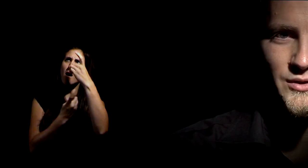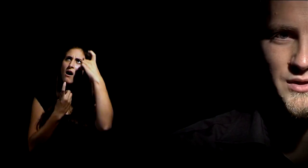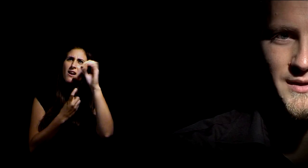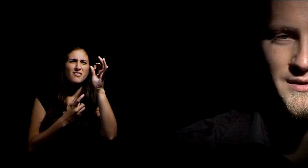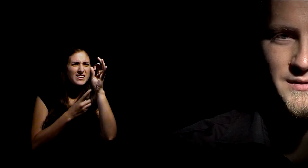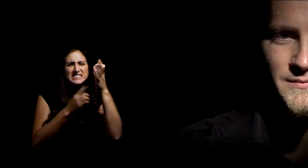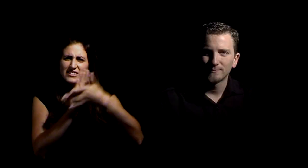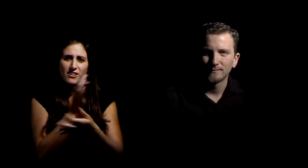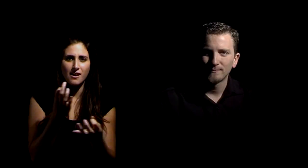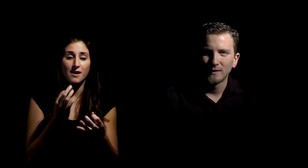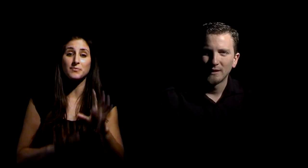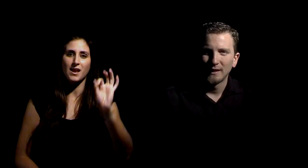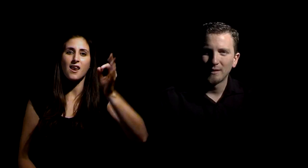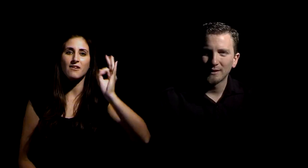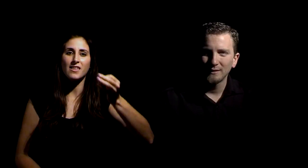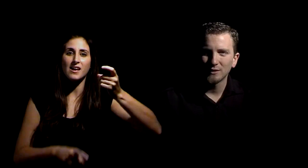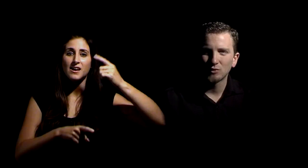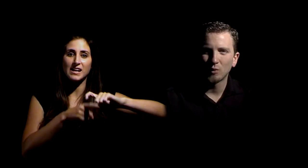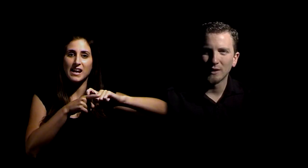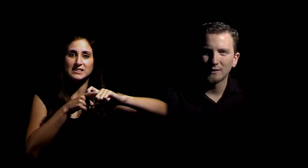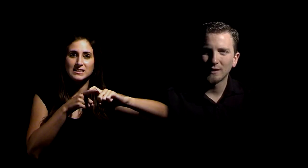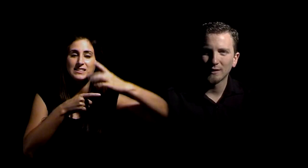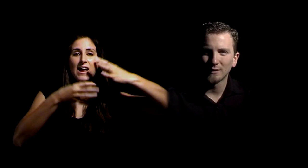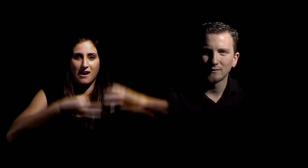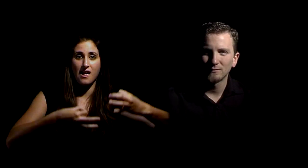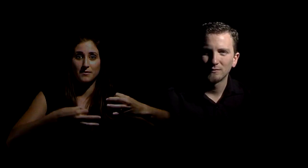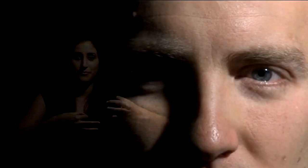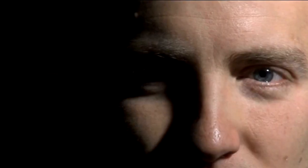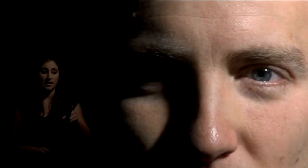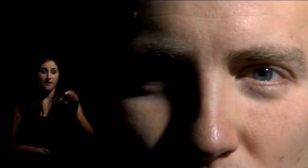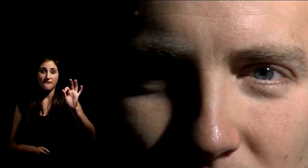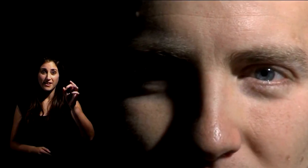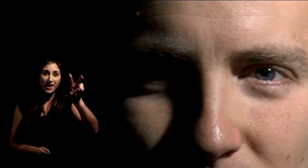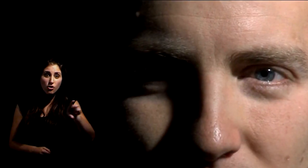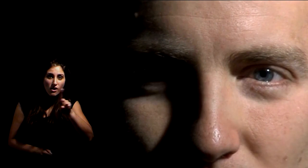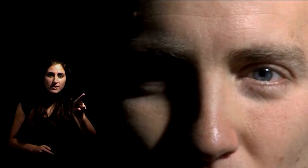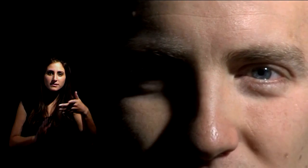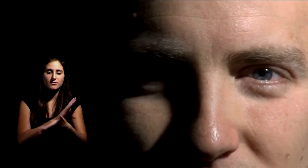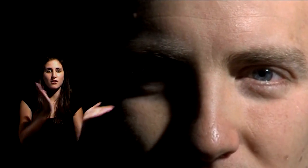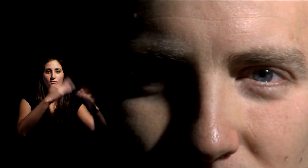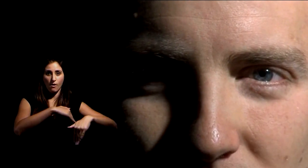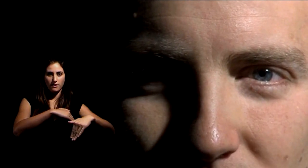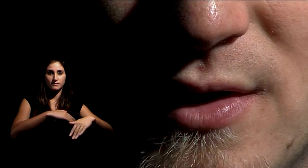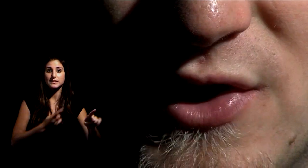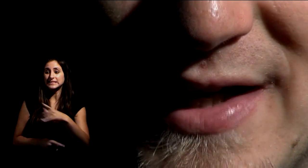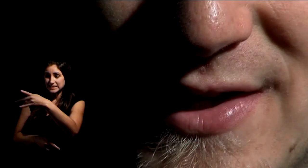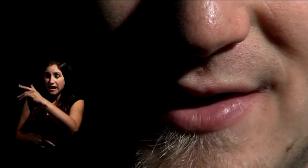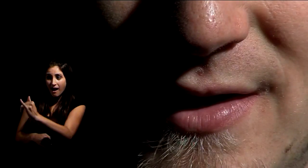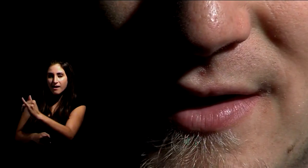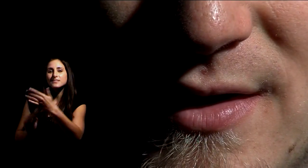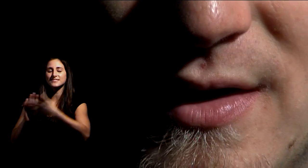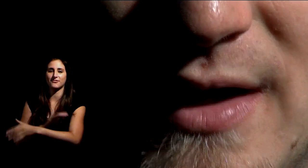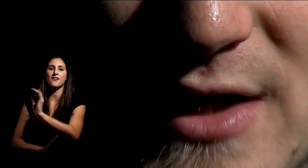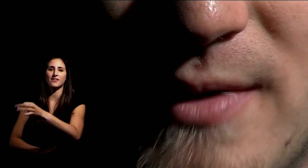Has planteado cientos de veces. La verdad es una cualidad de la realidad. Si no es verdad, no existe. Si